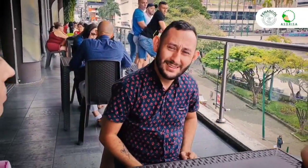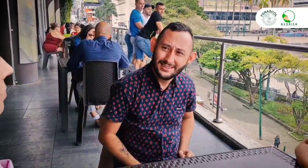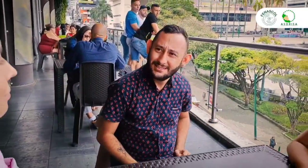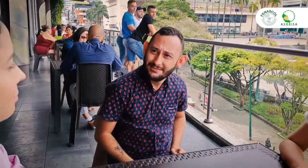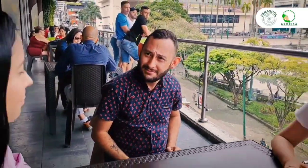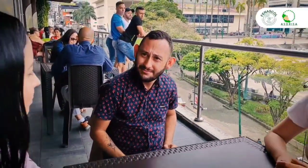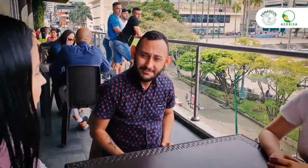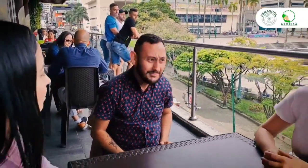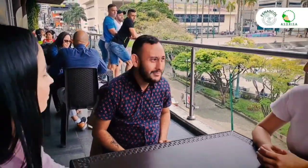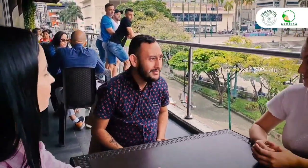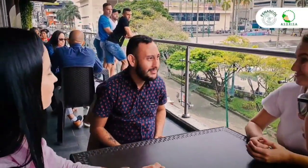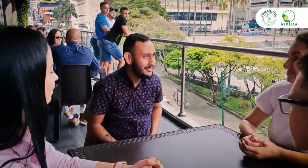¡Sí!